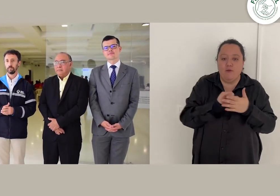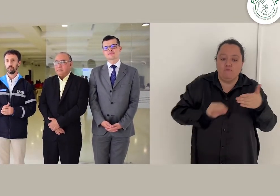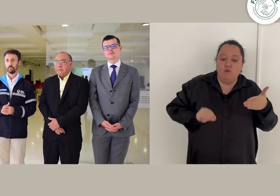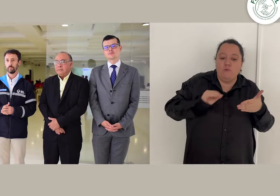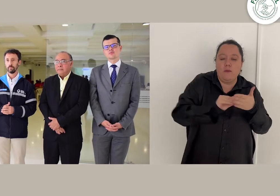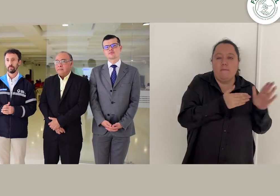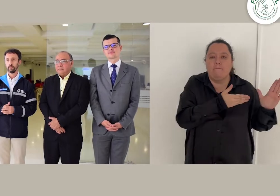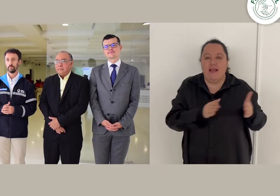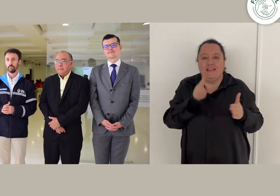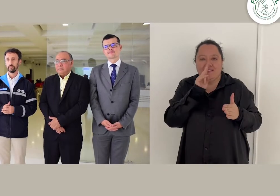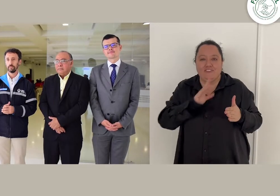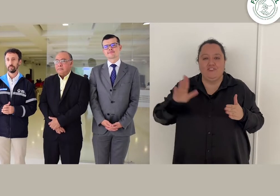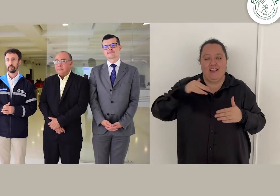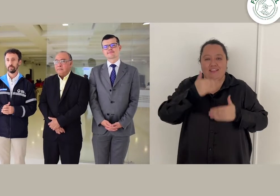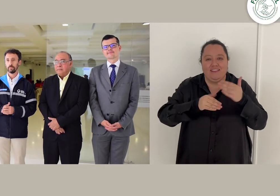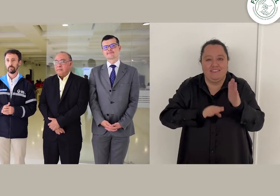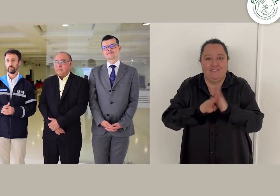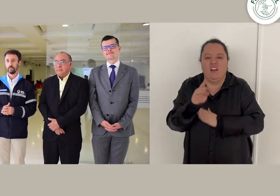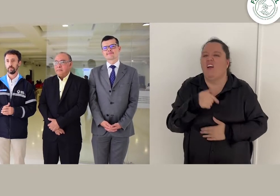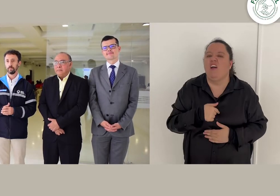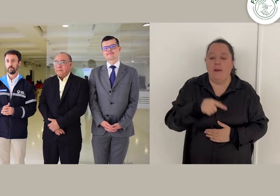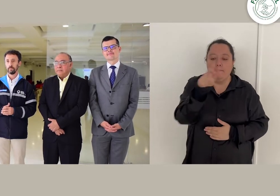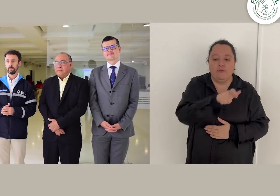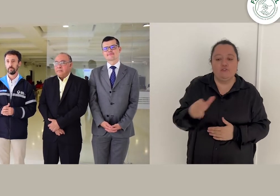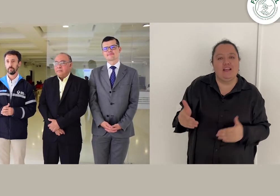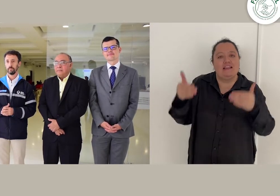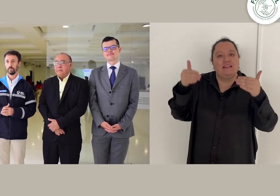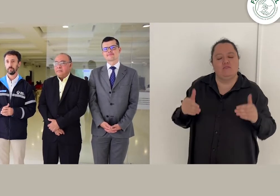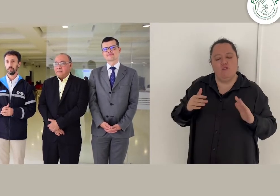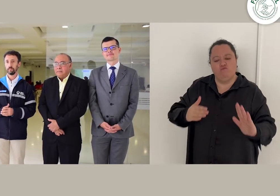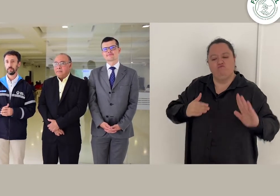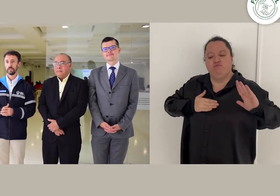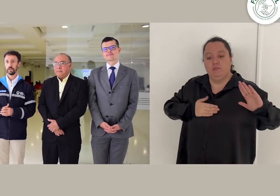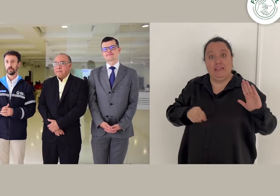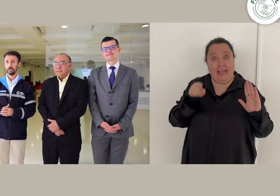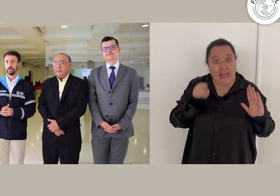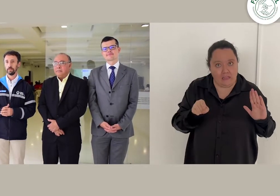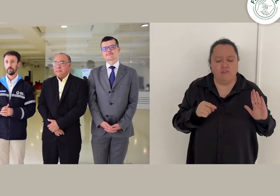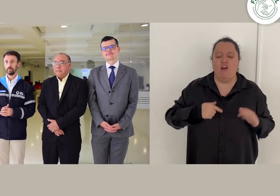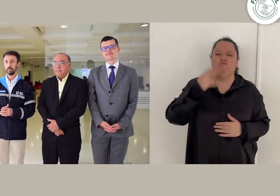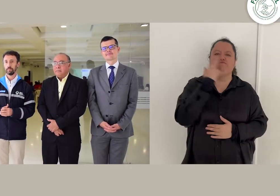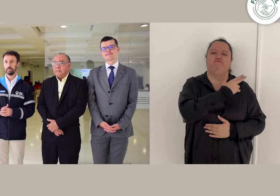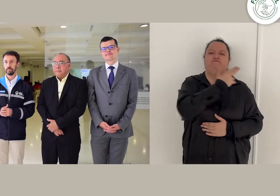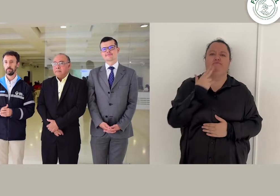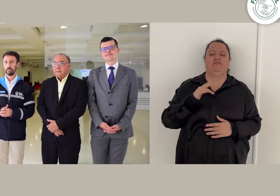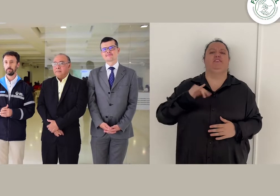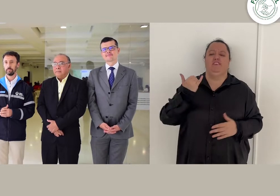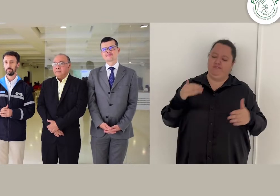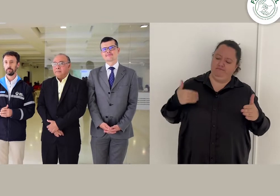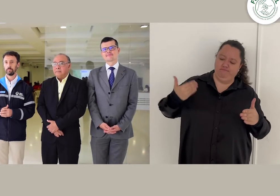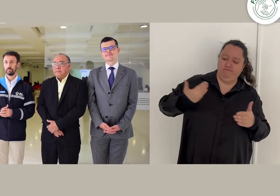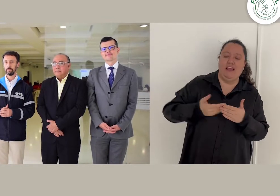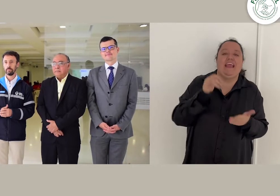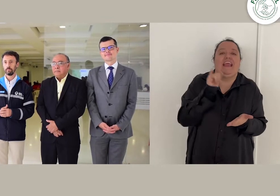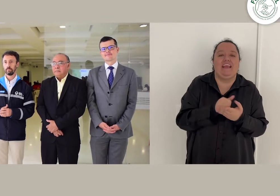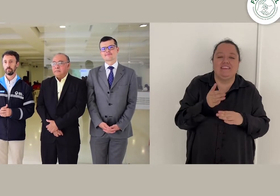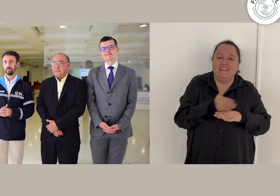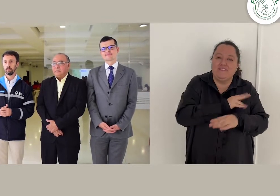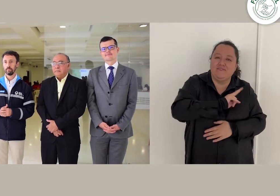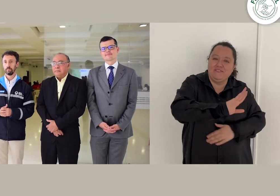Desarrollo un pacto por la inclusión de las personas con discapacidad, nos hemos comprometido y así como lo ha dicho el viceministro, como lo ha